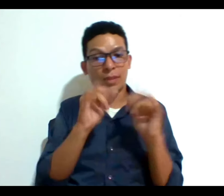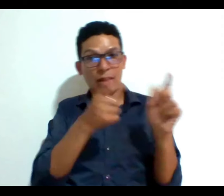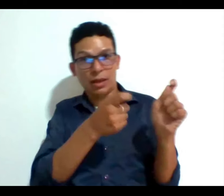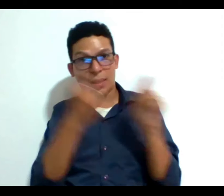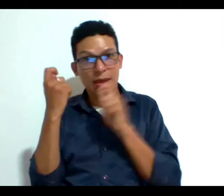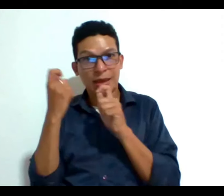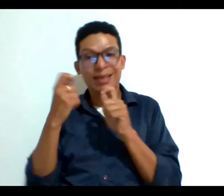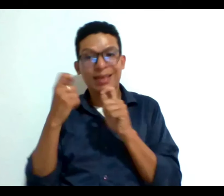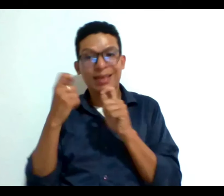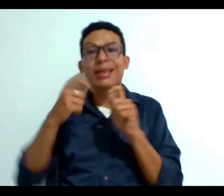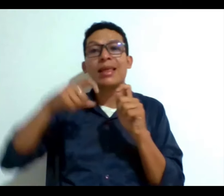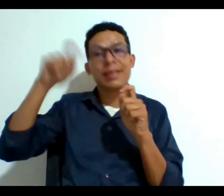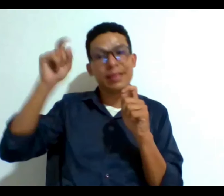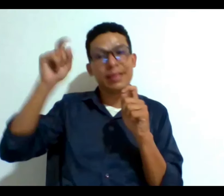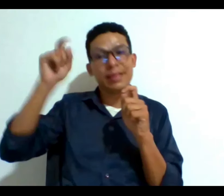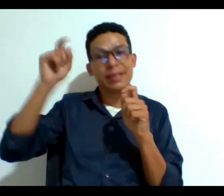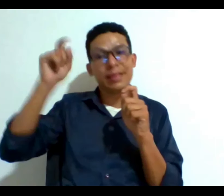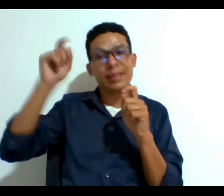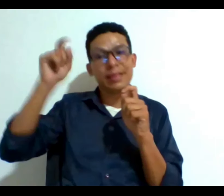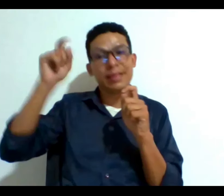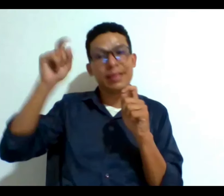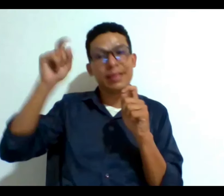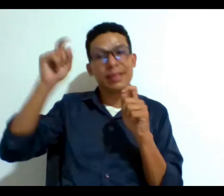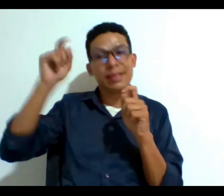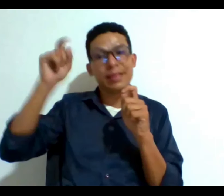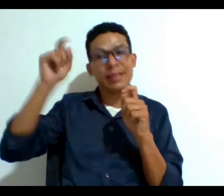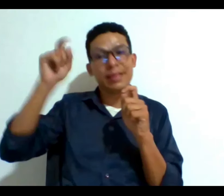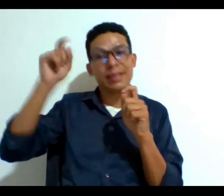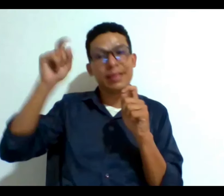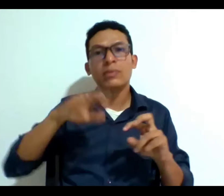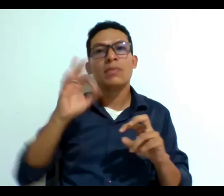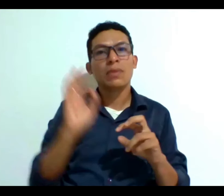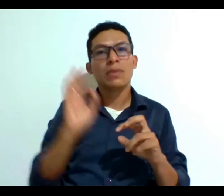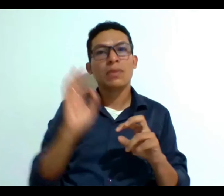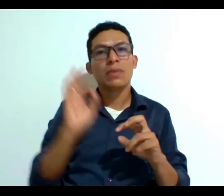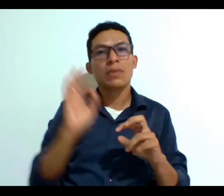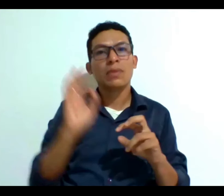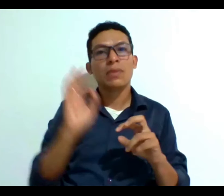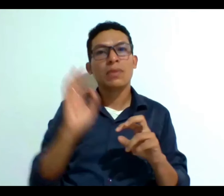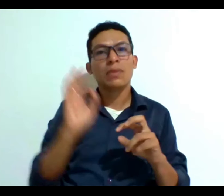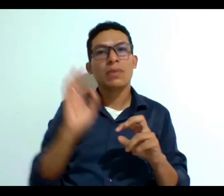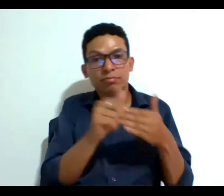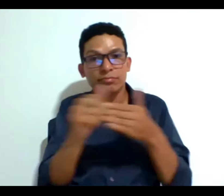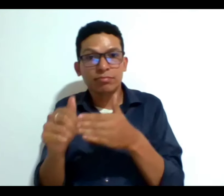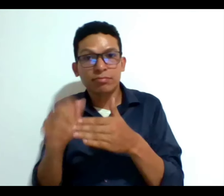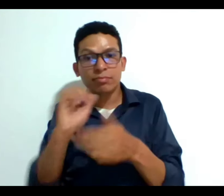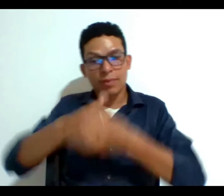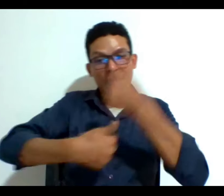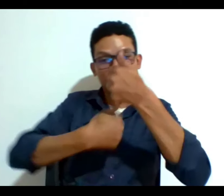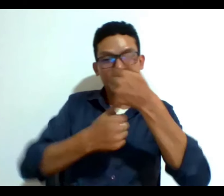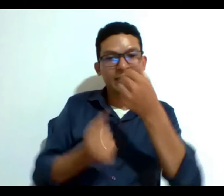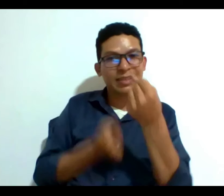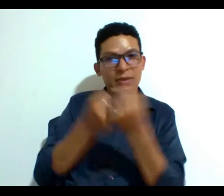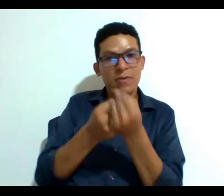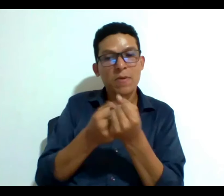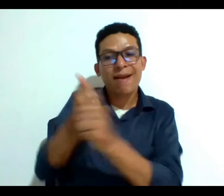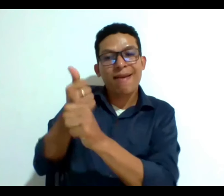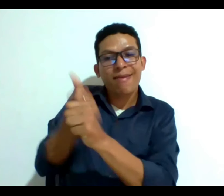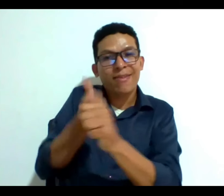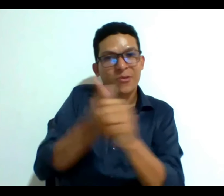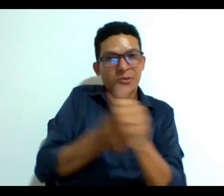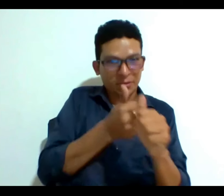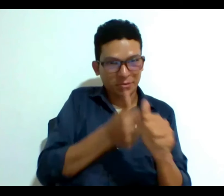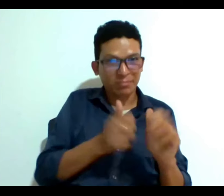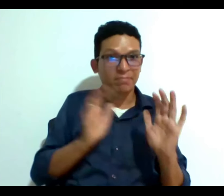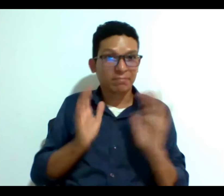a revisar y se hará una adecuación a ese modelo de toma de decisiones con apoyos caso a caso pero eso por supuesto va